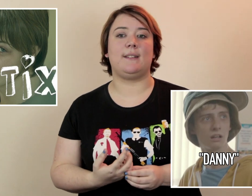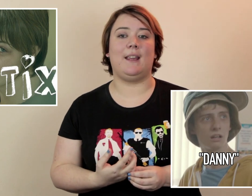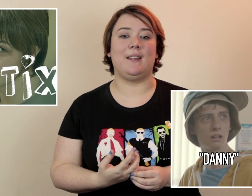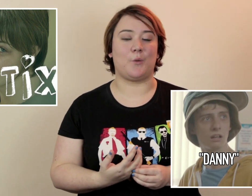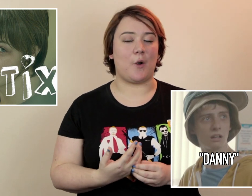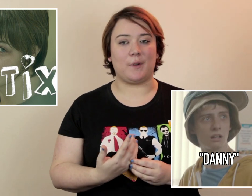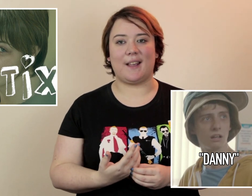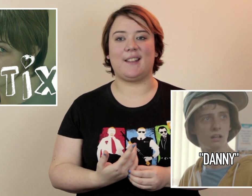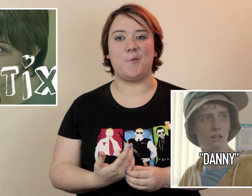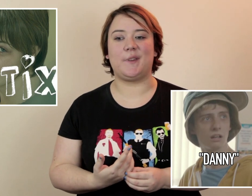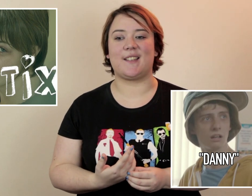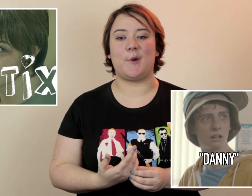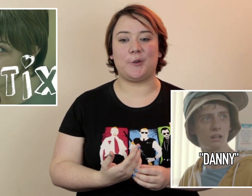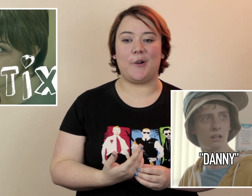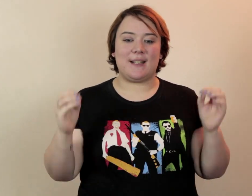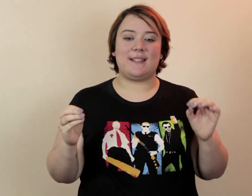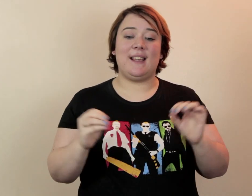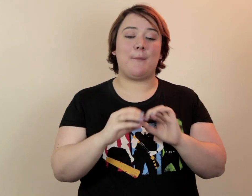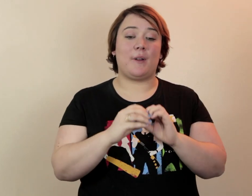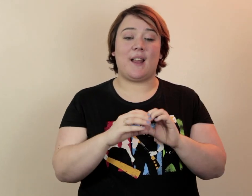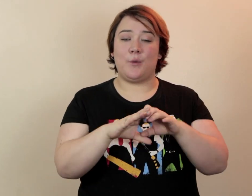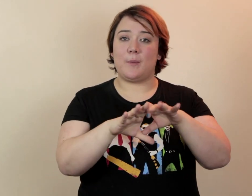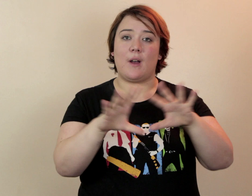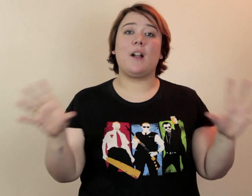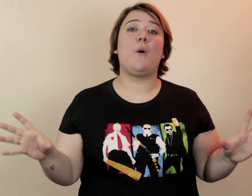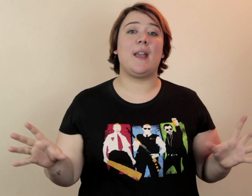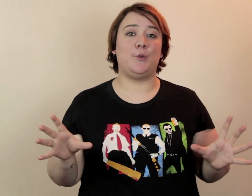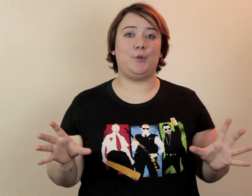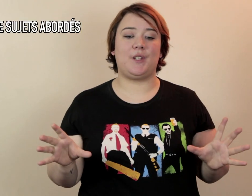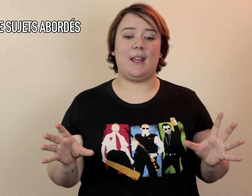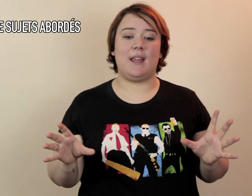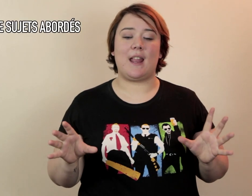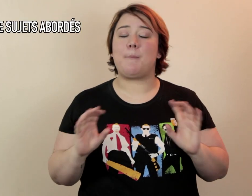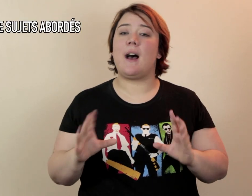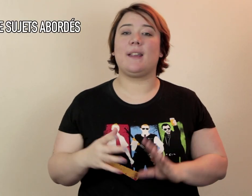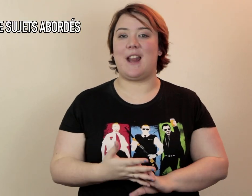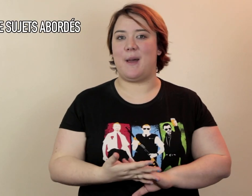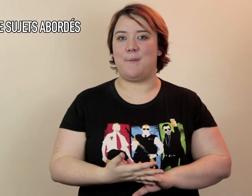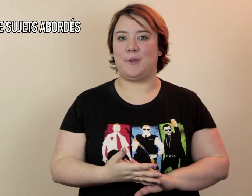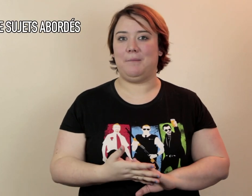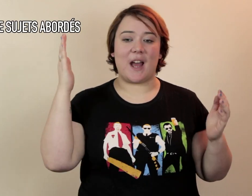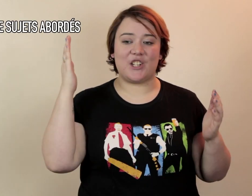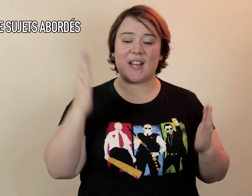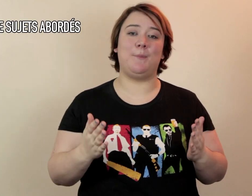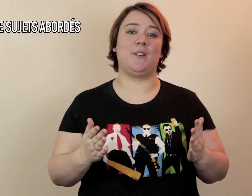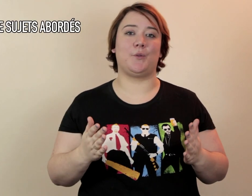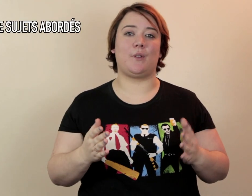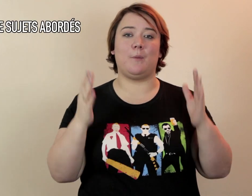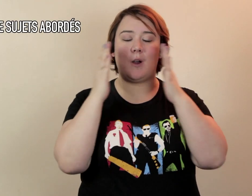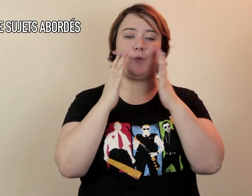série Et qui ont un rôle très très beau Et très important La série a abordé un nombre incroyable de sujets Et il n en a pas un qu'elle a mal abordé A chaque épisode on s'en dit Oh